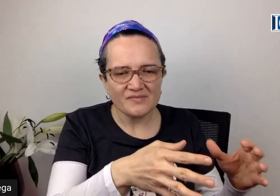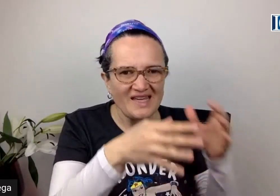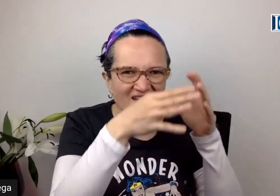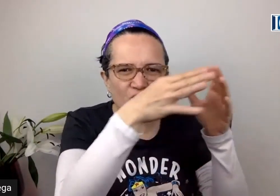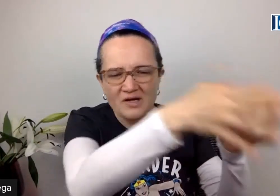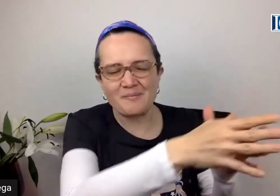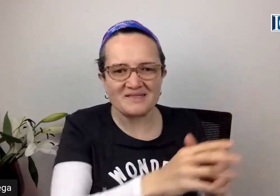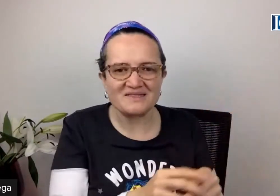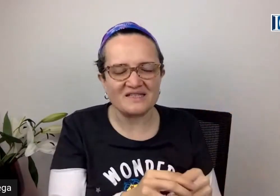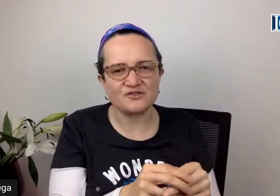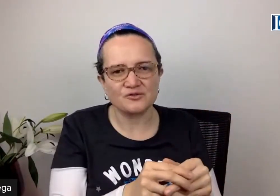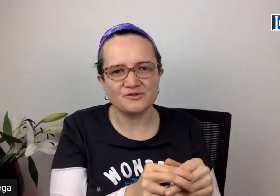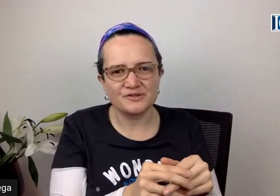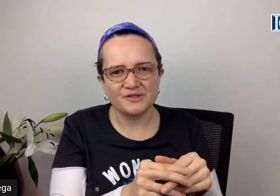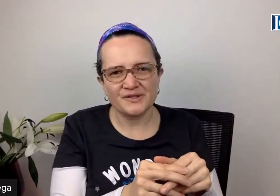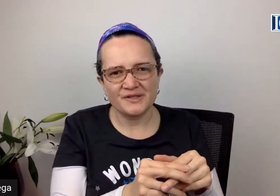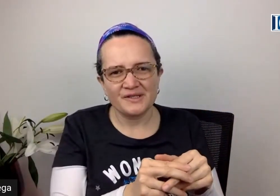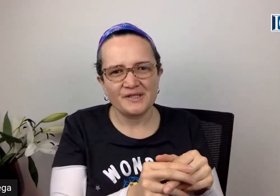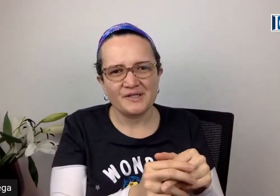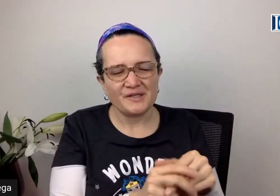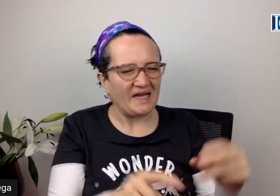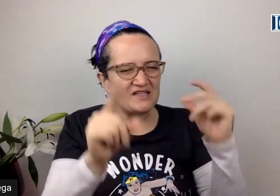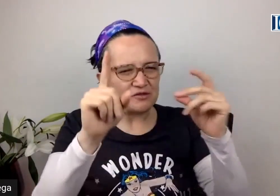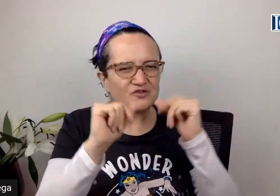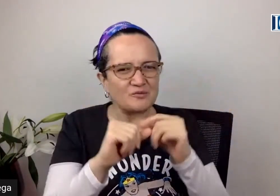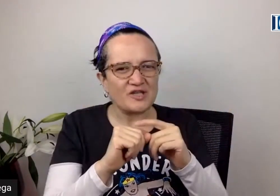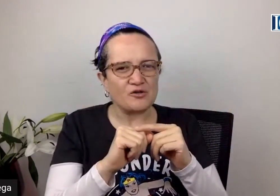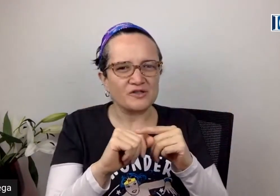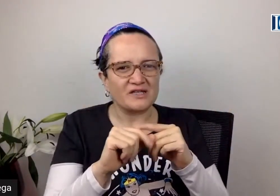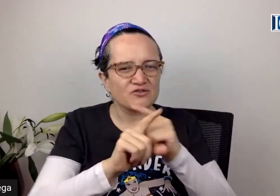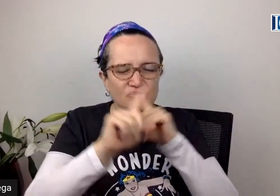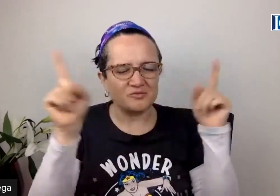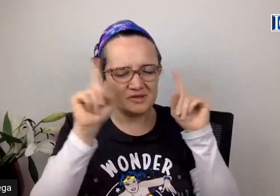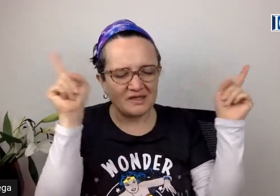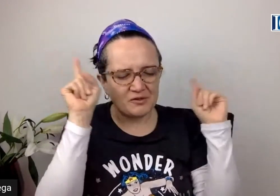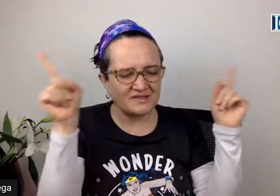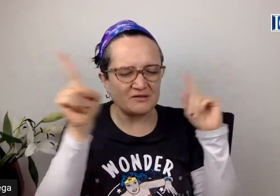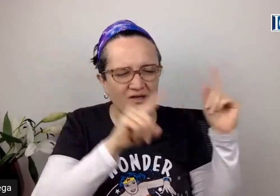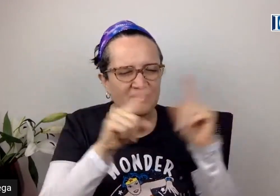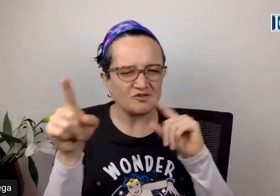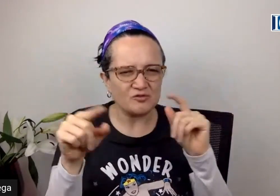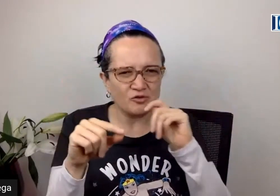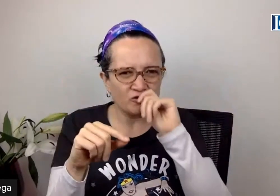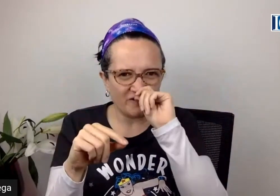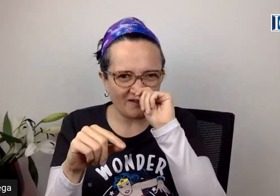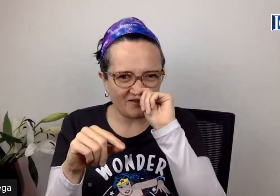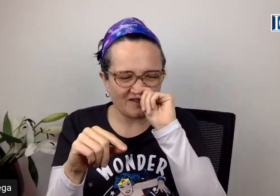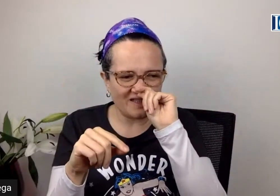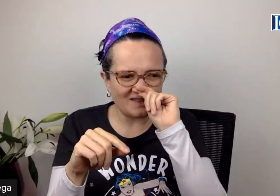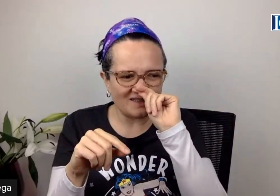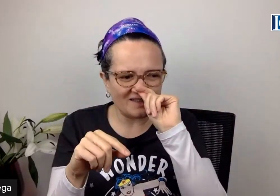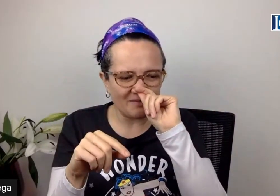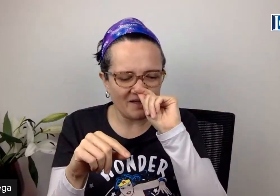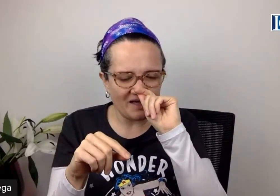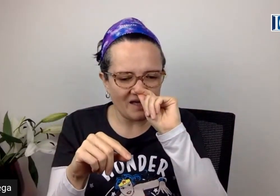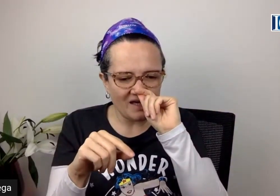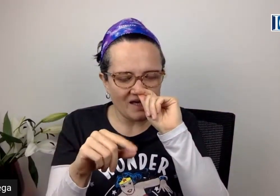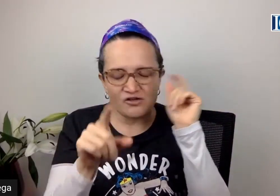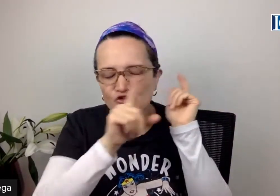que son capaces de esto? Y ahí es cuando tenemos que acordarnos, acuérdense de lo que hablamos en uno de los lives recientes, el tema de no